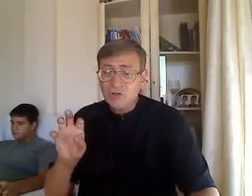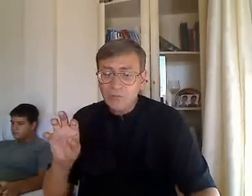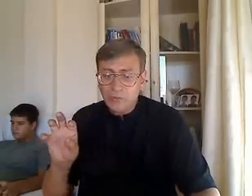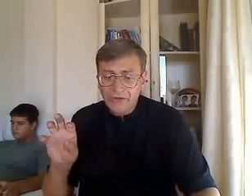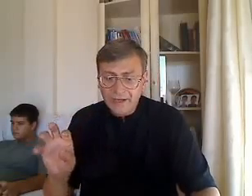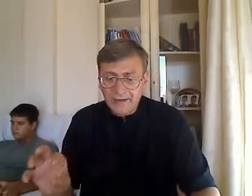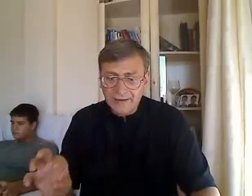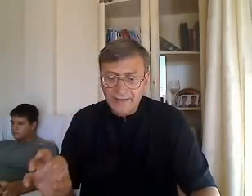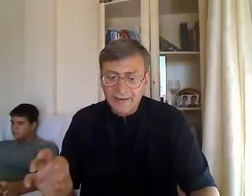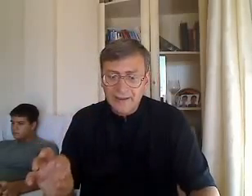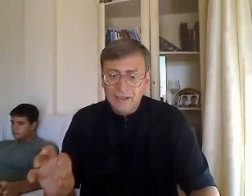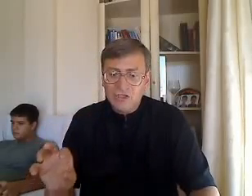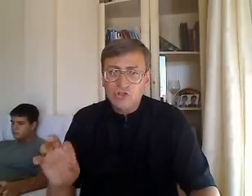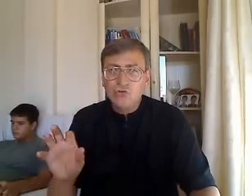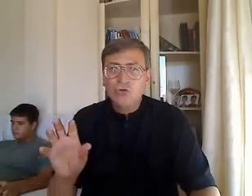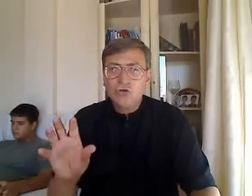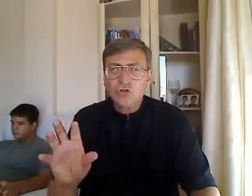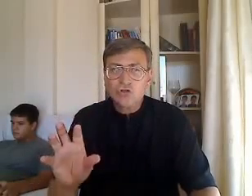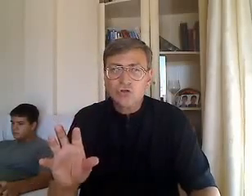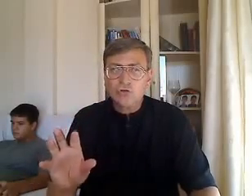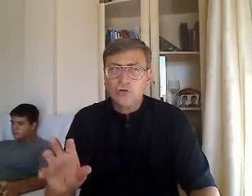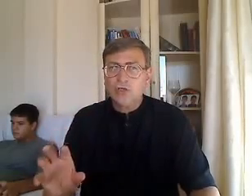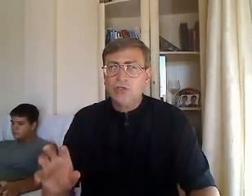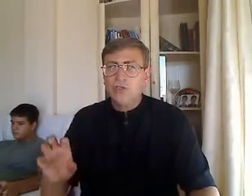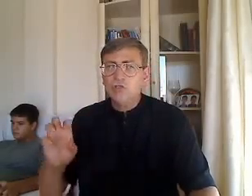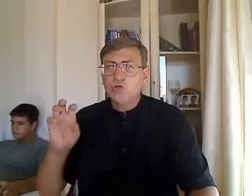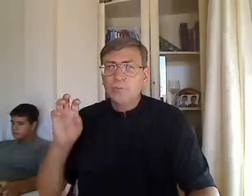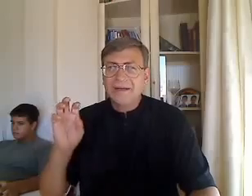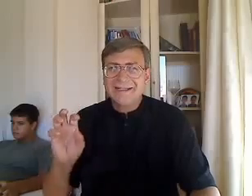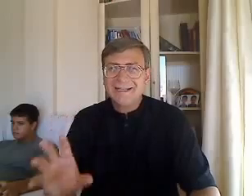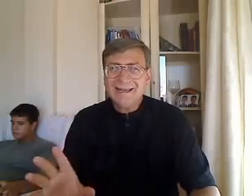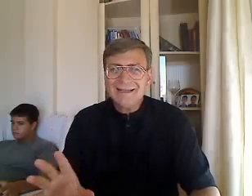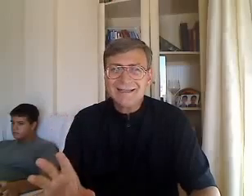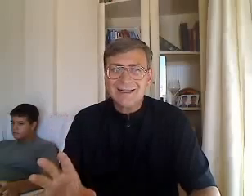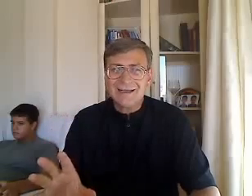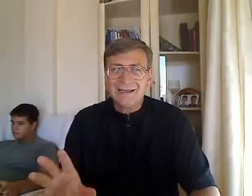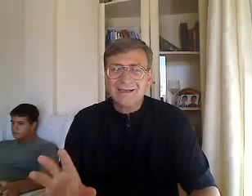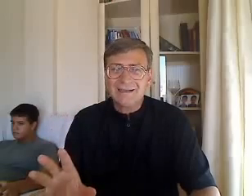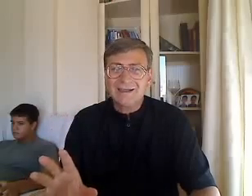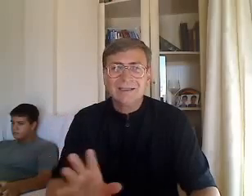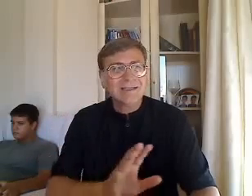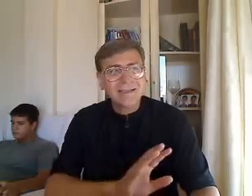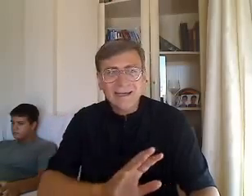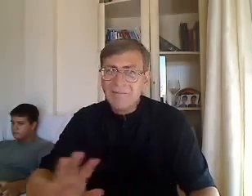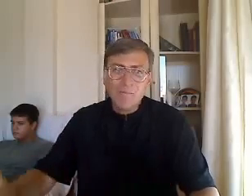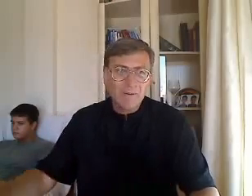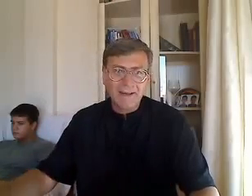su poder, su rostro, su presencia, siempre.